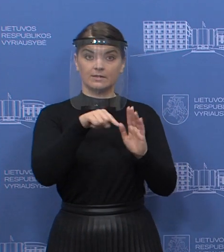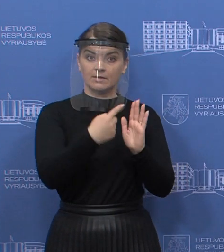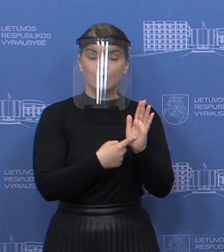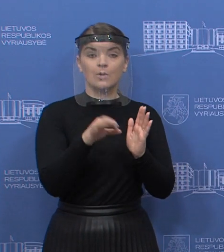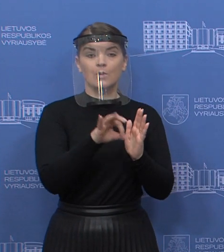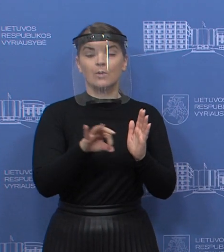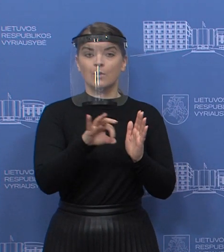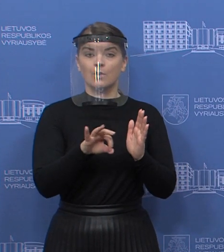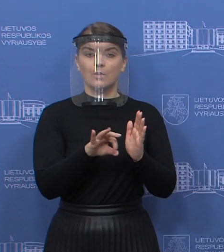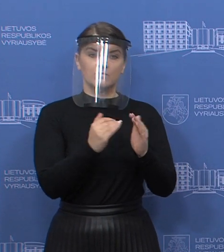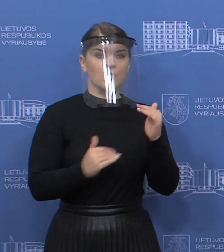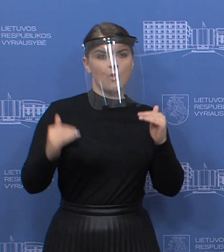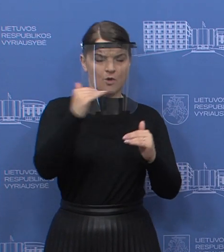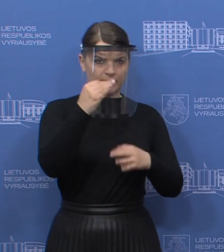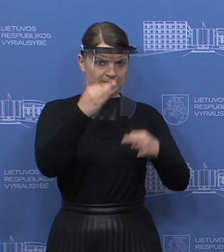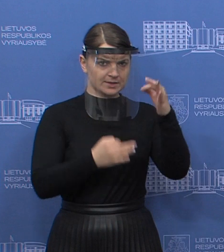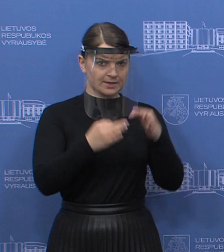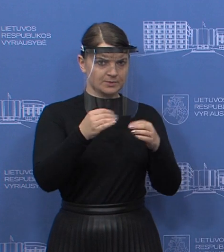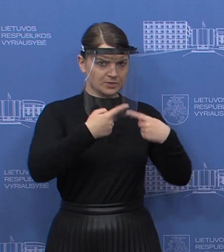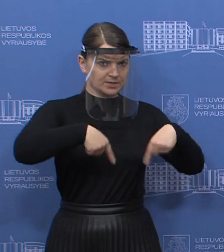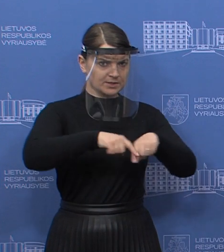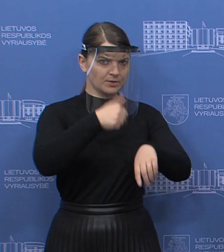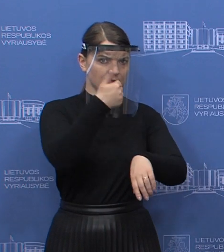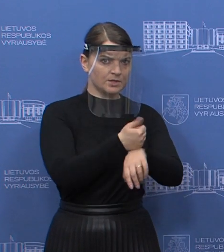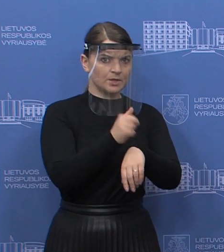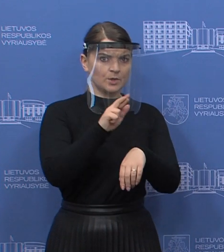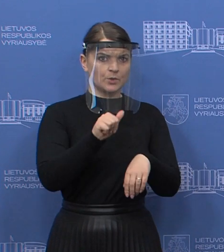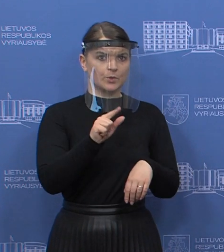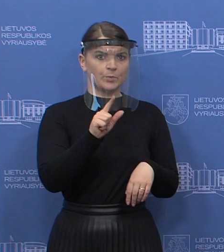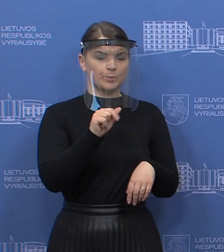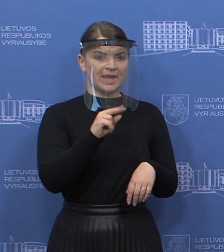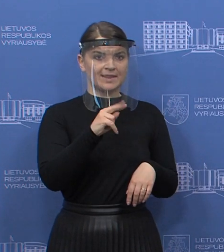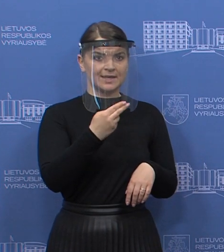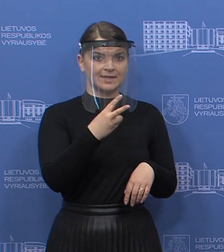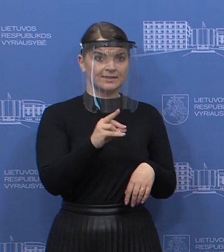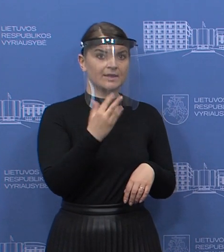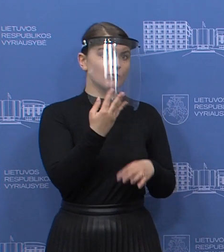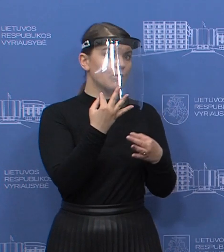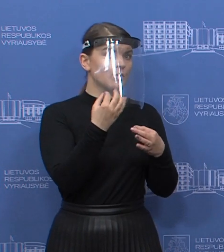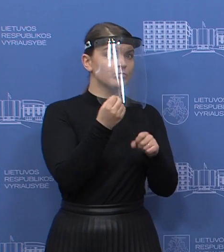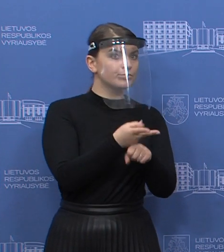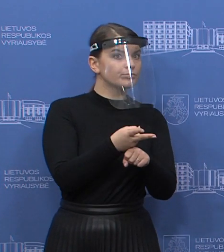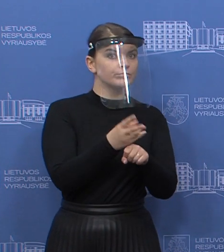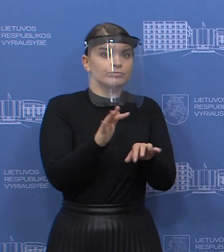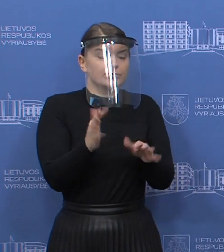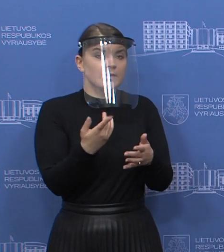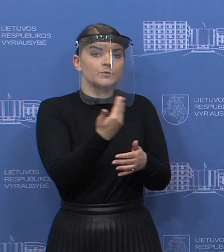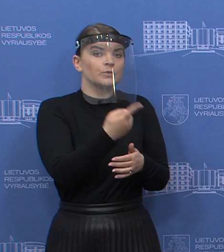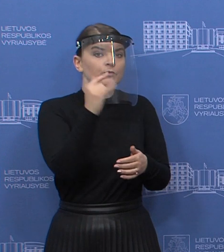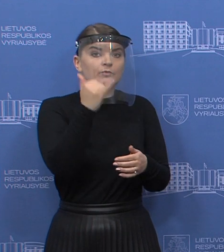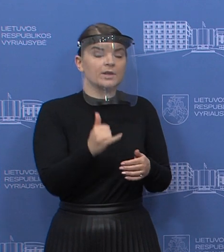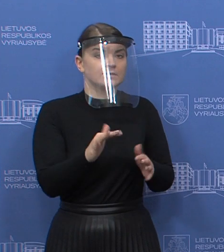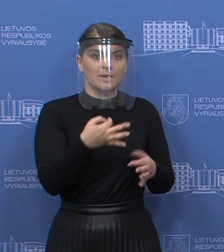aukščiausiojo teismo skiriaus pirmininkės į kitos rudėnatės atleidimo, tai kaip vertinate, kad teisėje buvo atleista ir